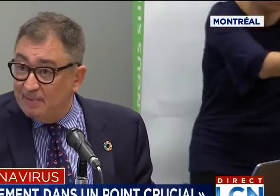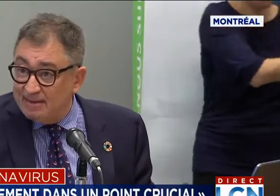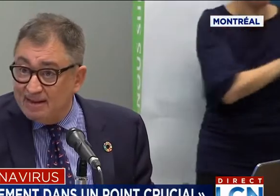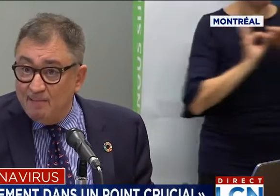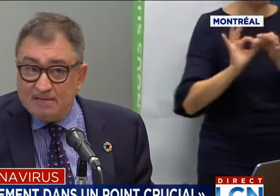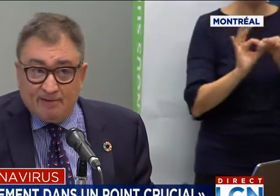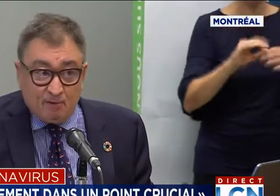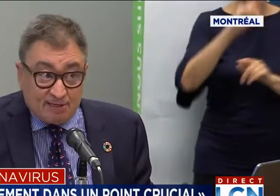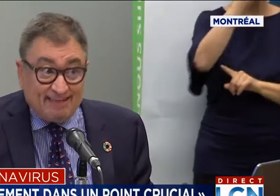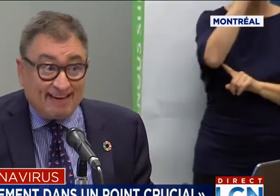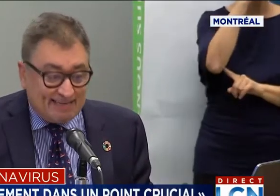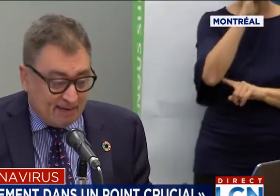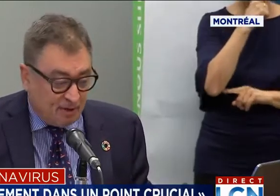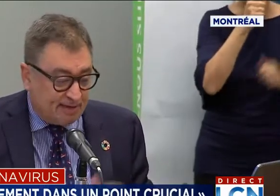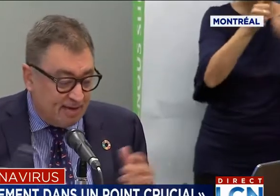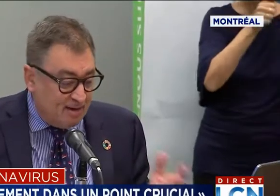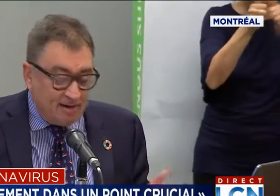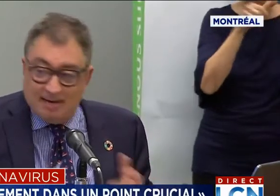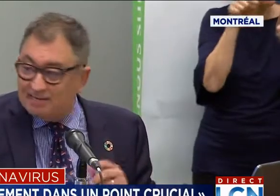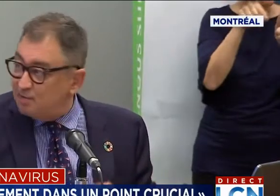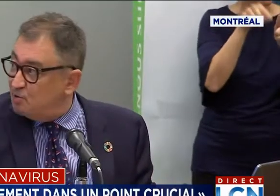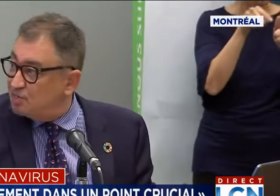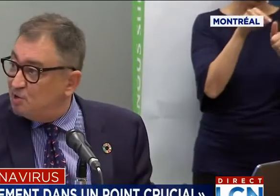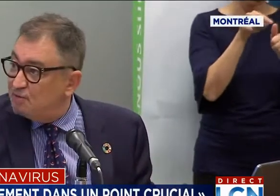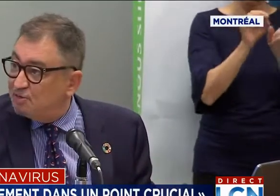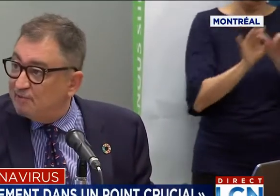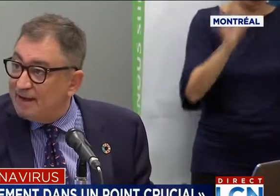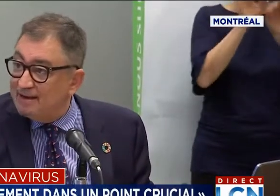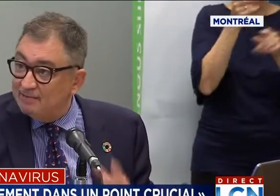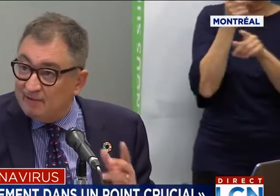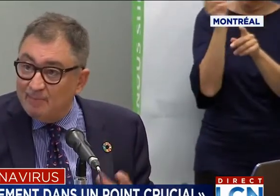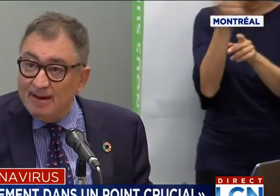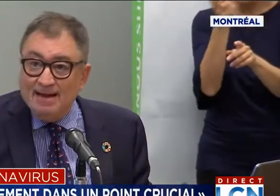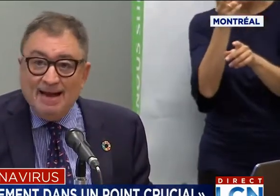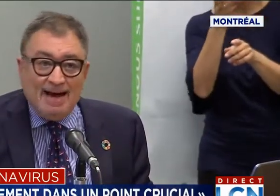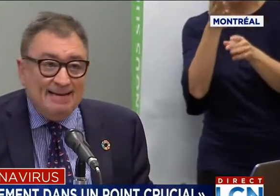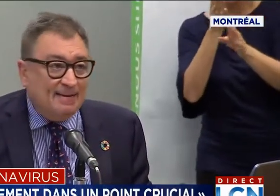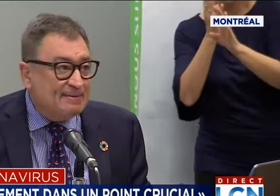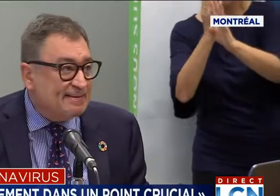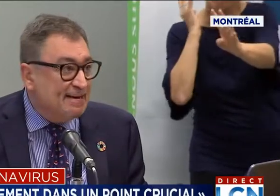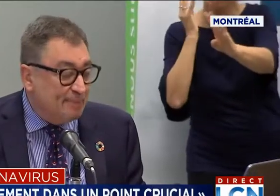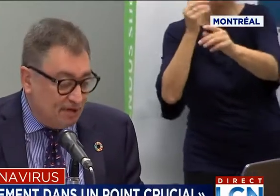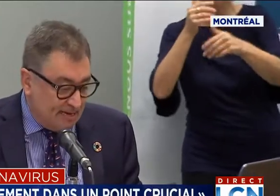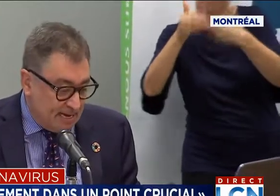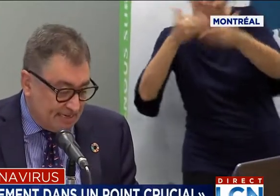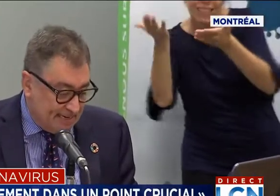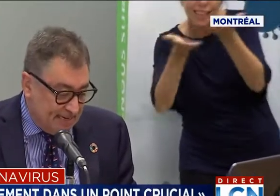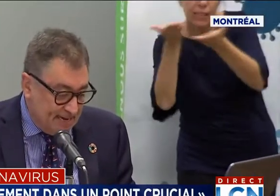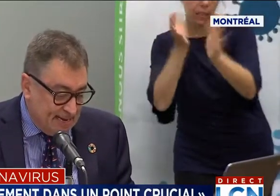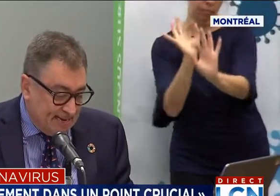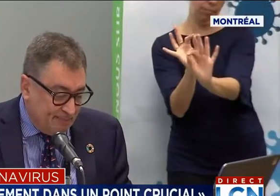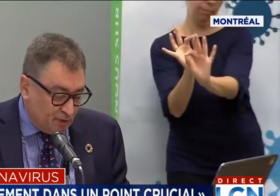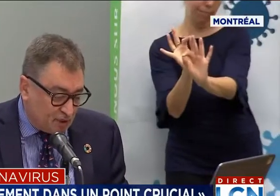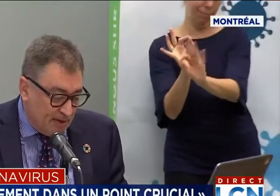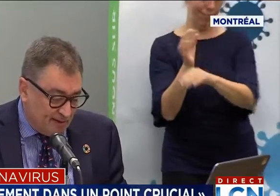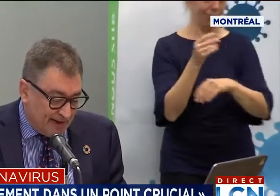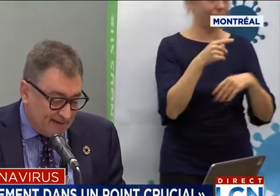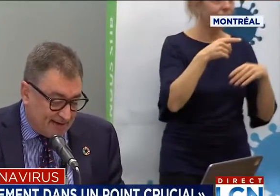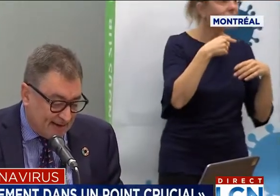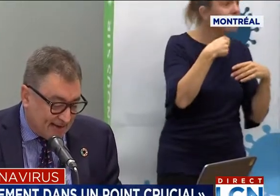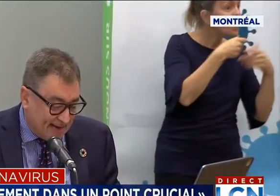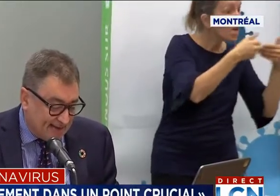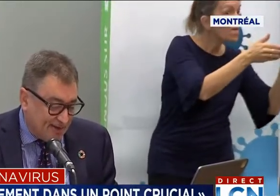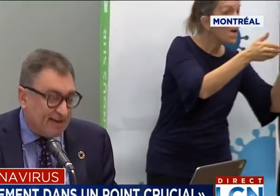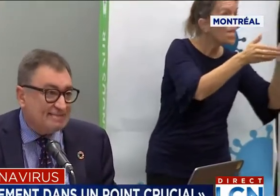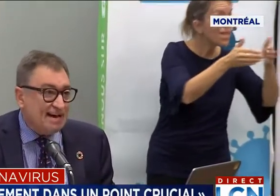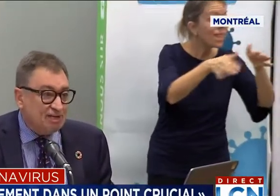maintenant, mais ça va être aussi très important quand la circulation va se faire. Il vraiment aller dépister les bonnes clientèles et poursuivre le